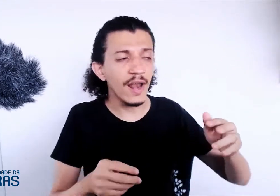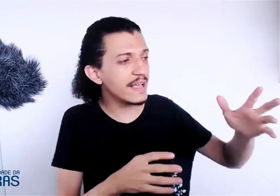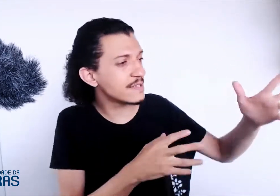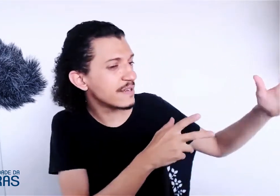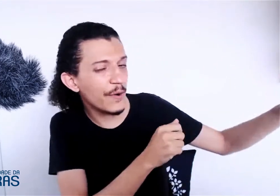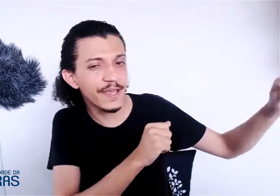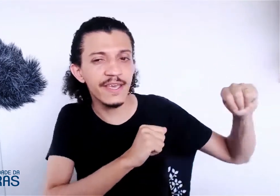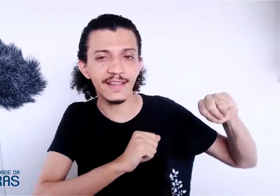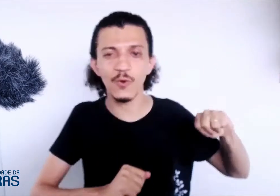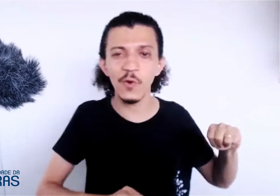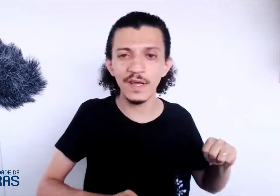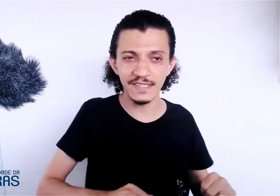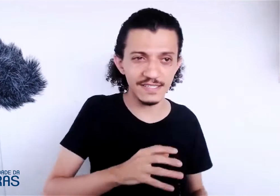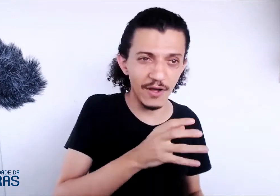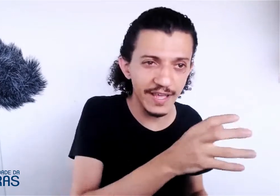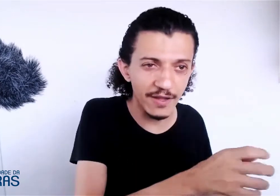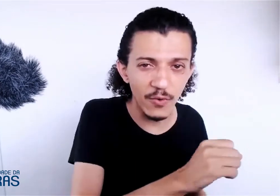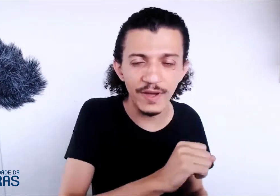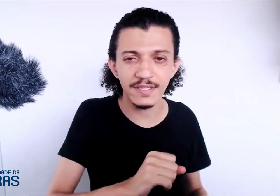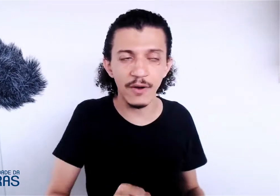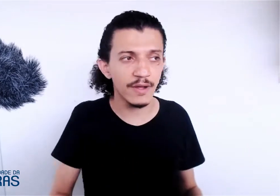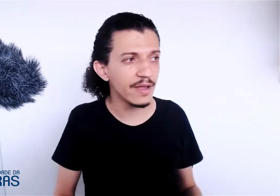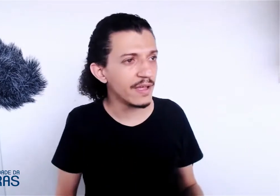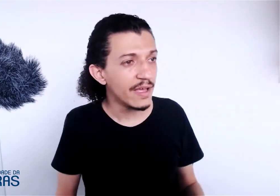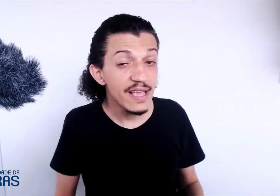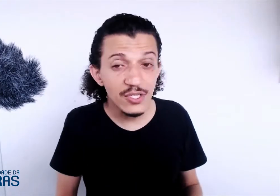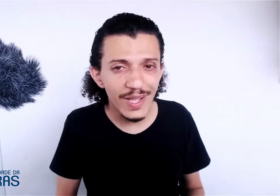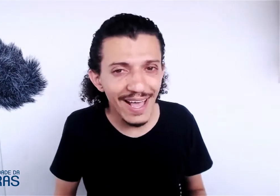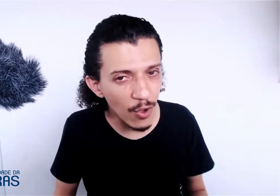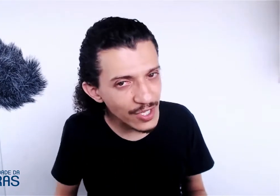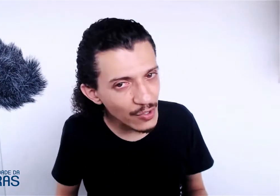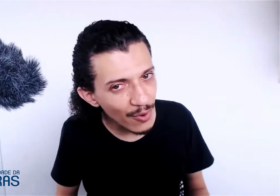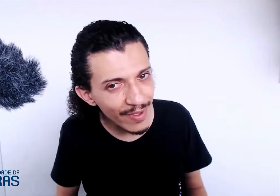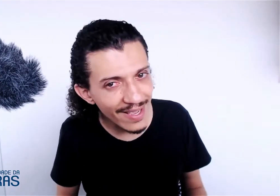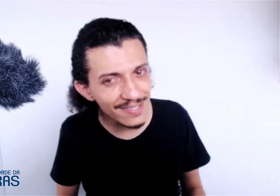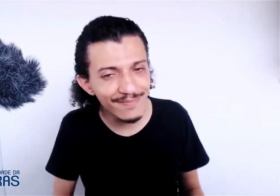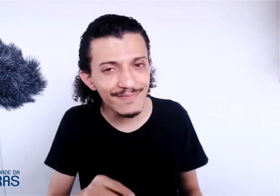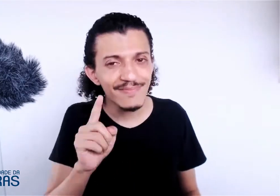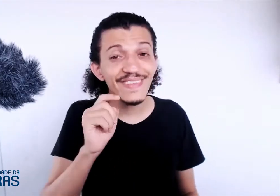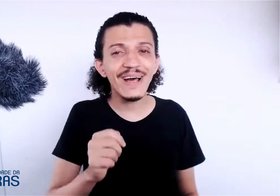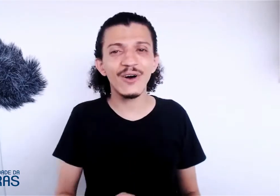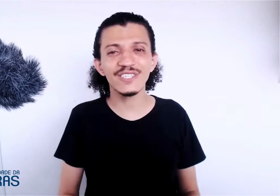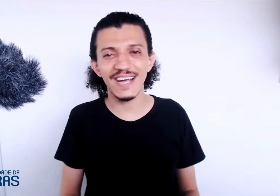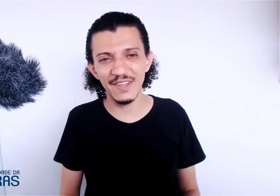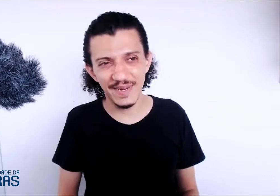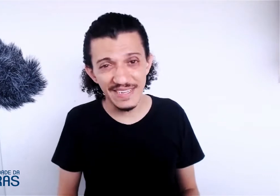olha, esse sinal aqui é tal coisa, esse sinal aqui é tal coisa e tal. Isso aí é lógica do português. Não é lógica da Libras.